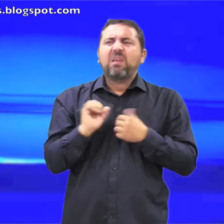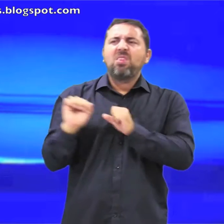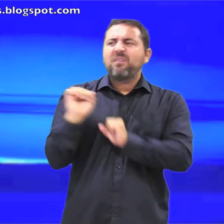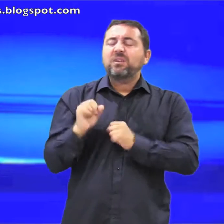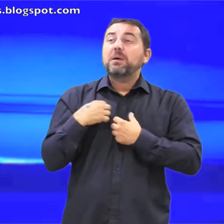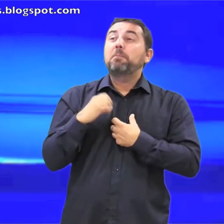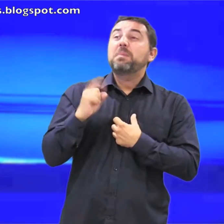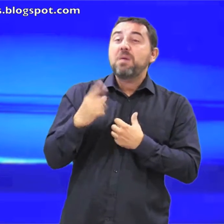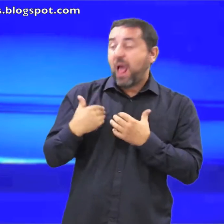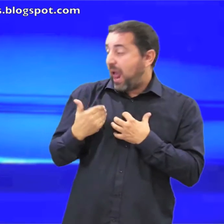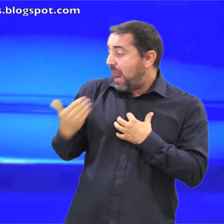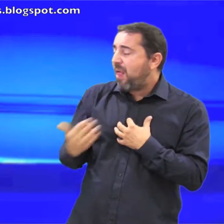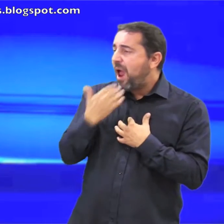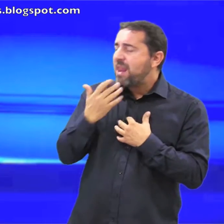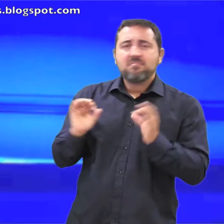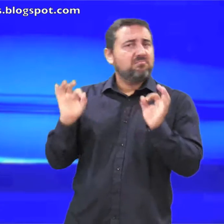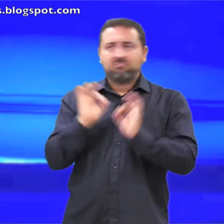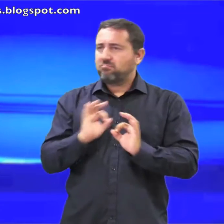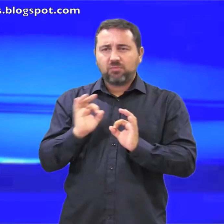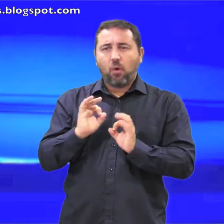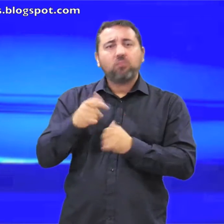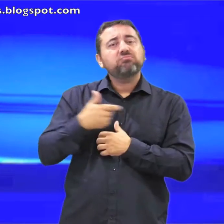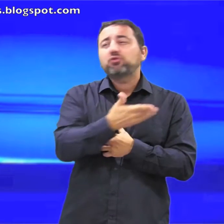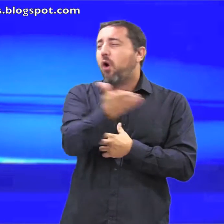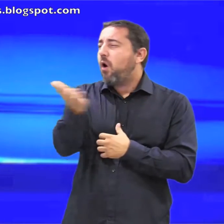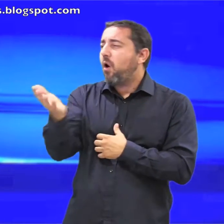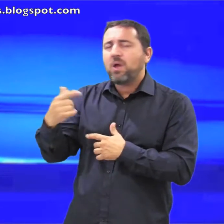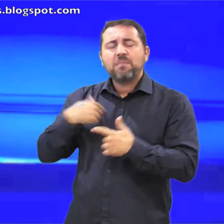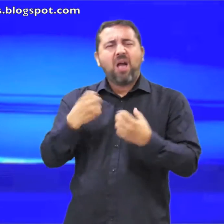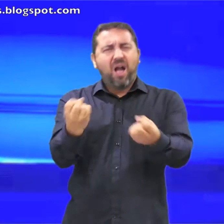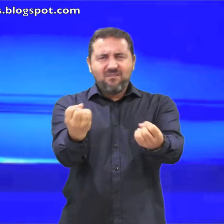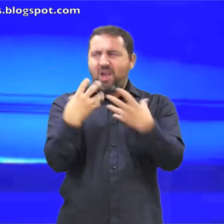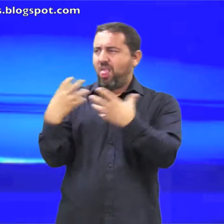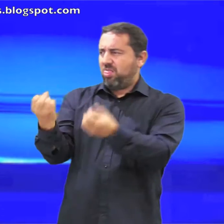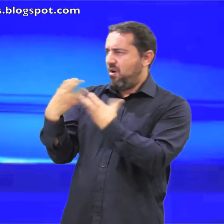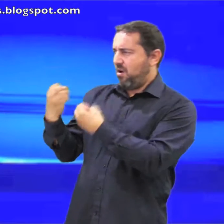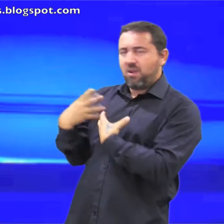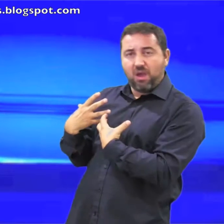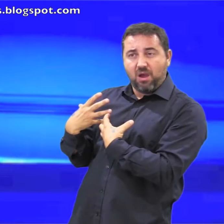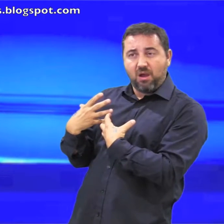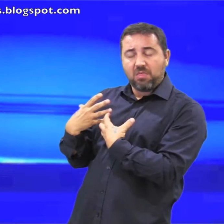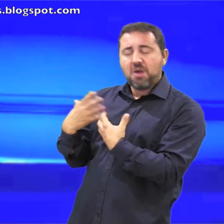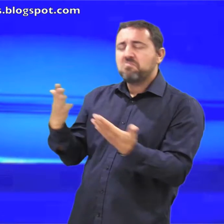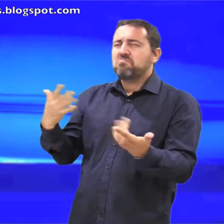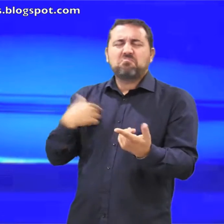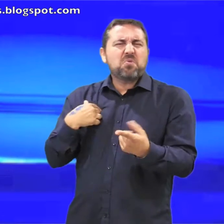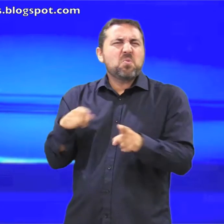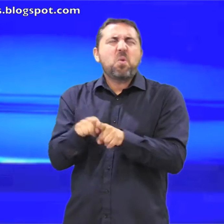En mi primera defensa nadie estuvo a lado sino que todos me abandonaron no les